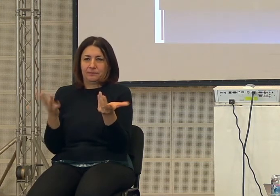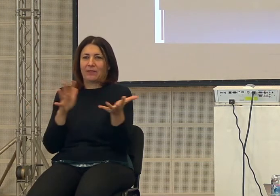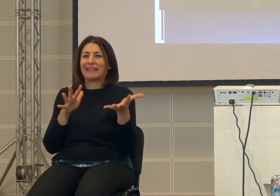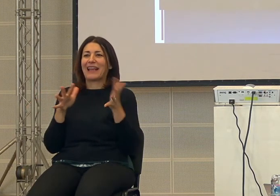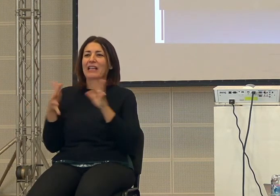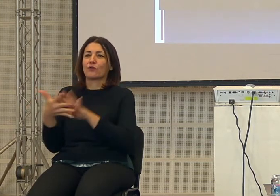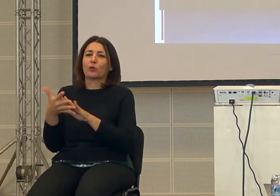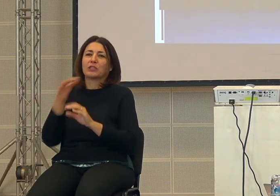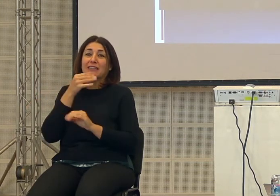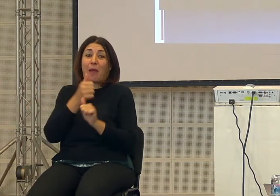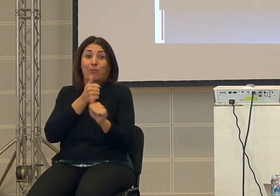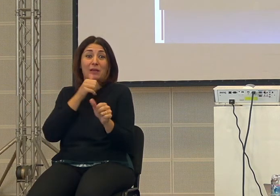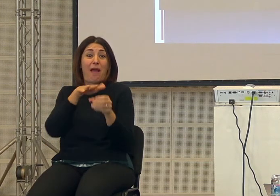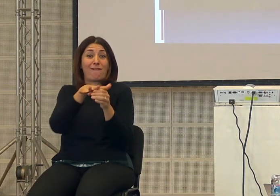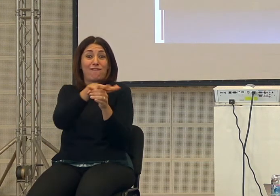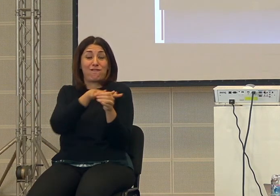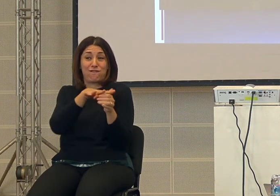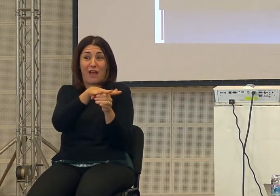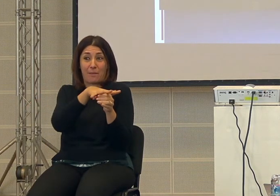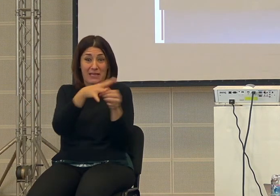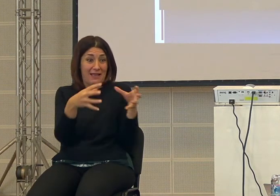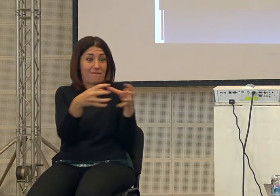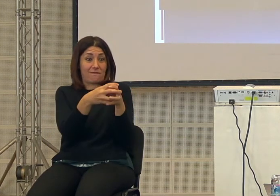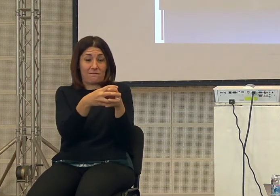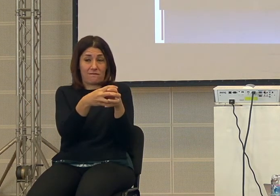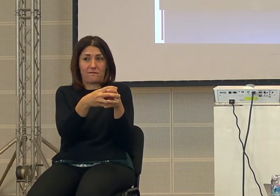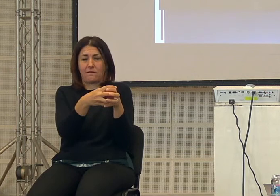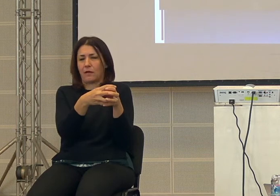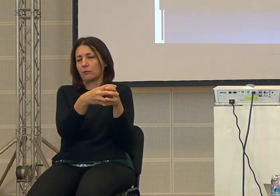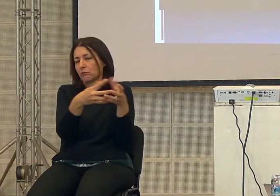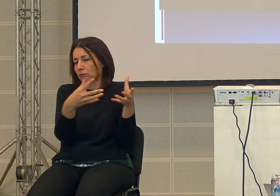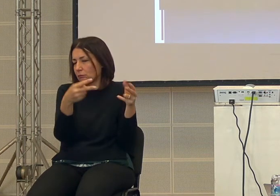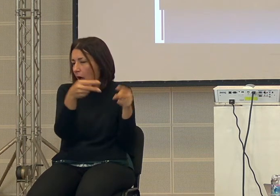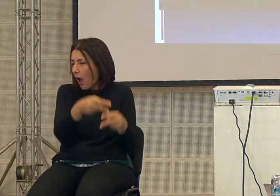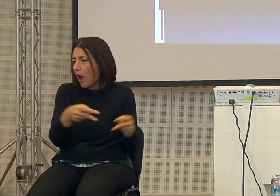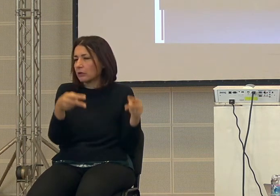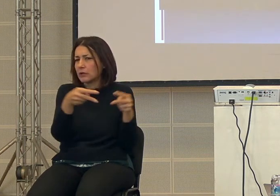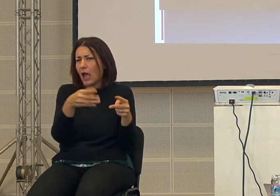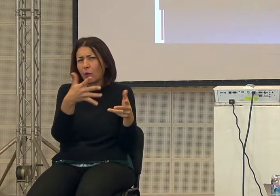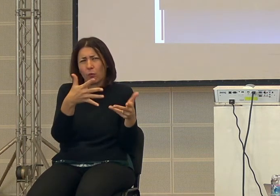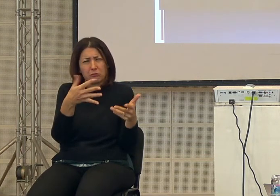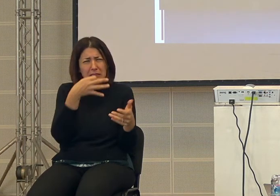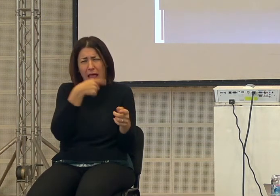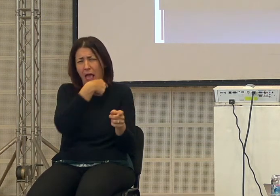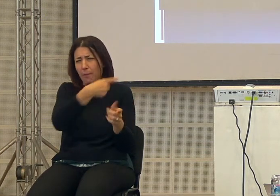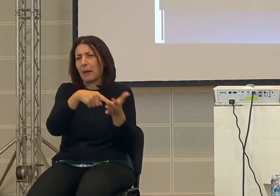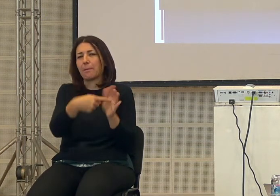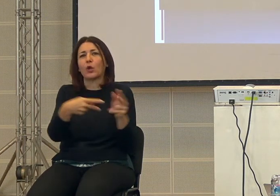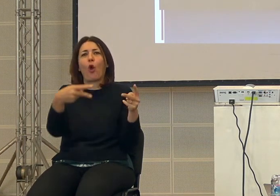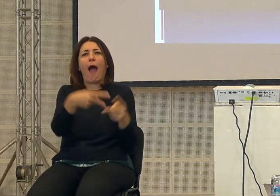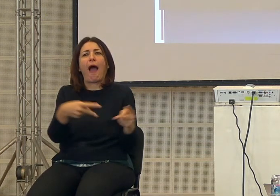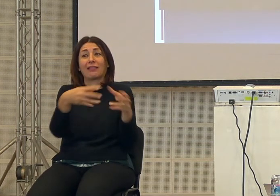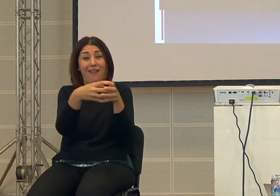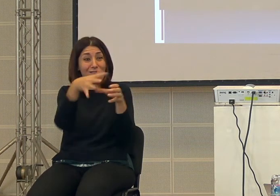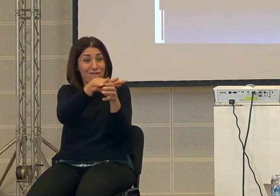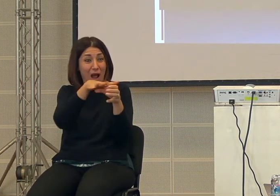che era la struttura della famiglia che è stata per millenni anzi quasi sempre per milioni di anni la